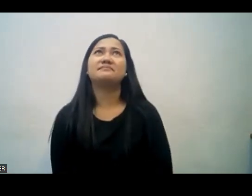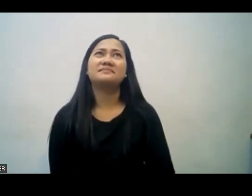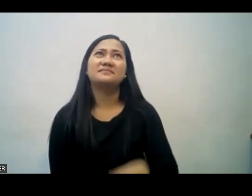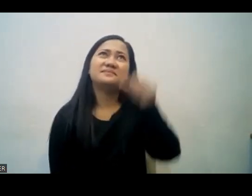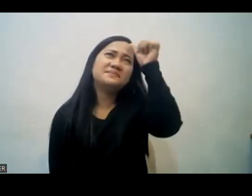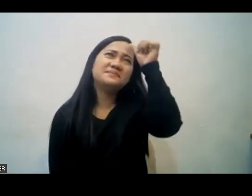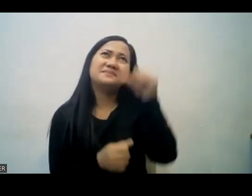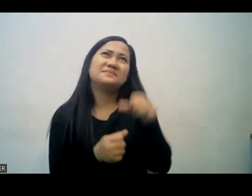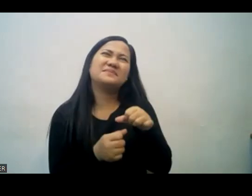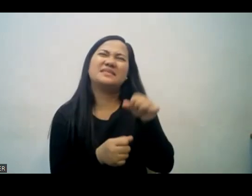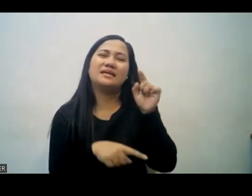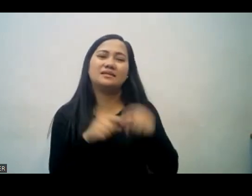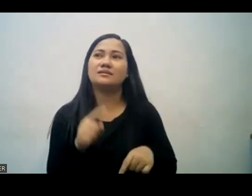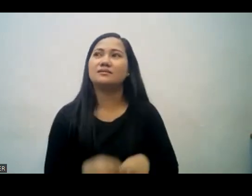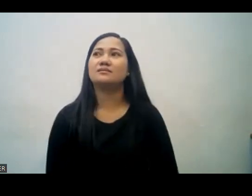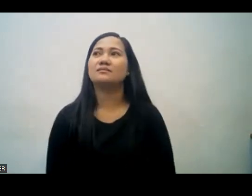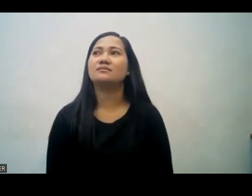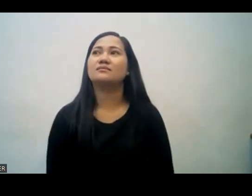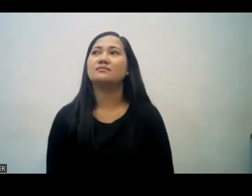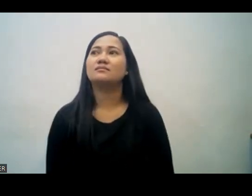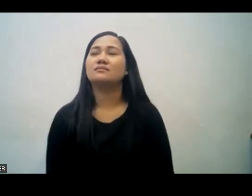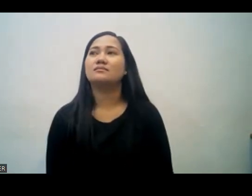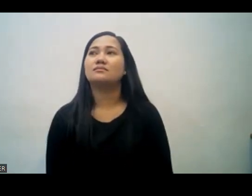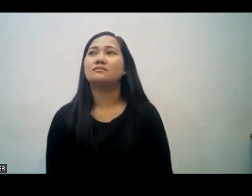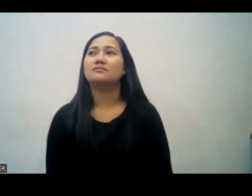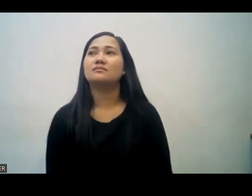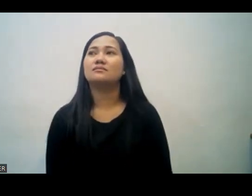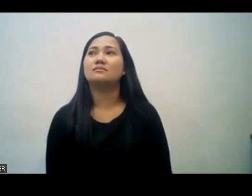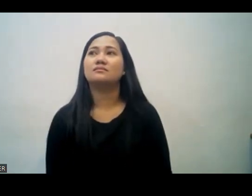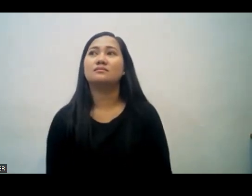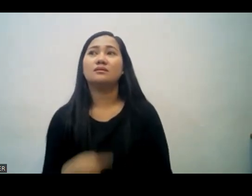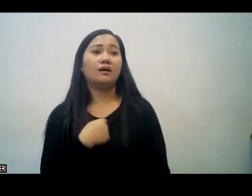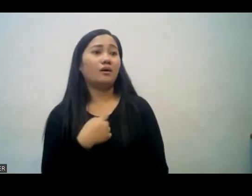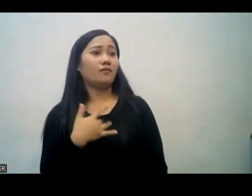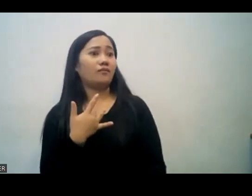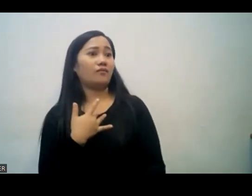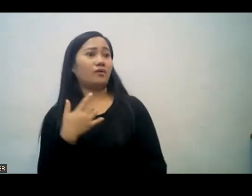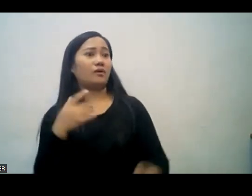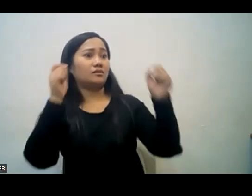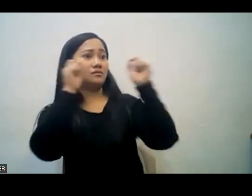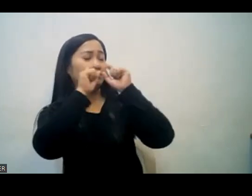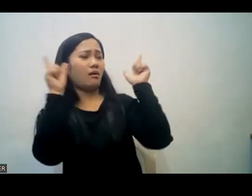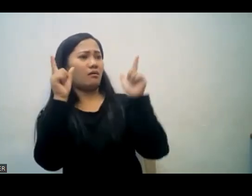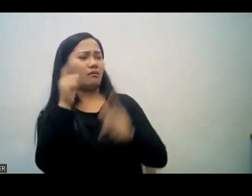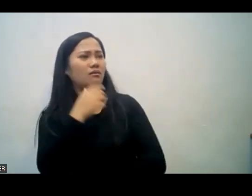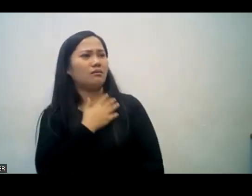So I was really really shocked. Actually honestly